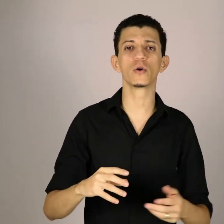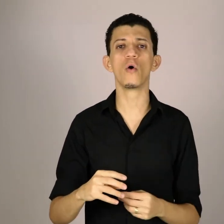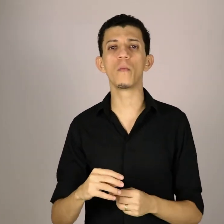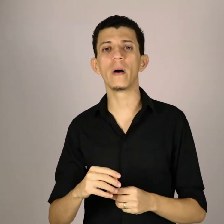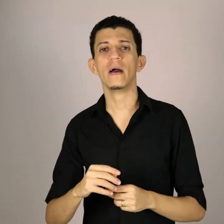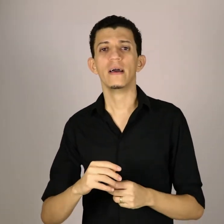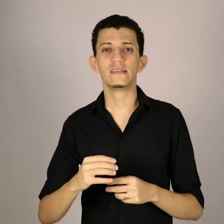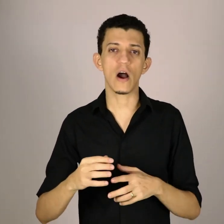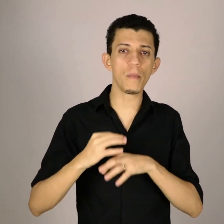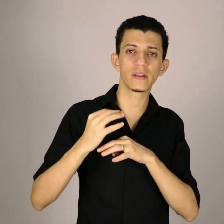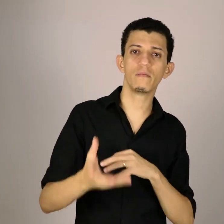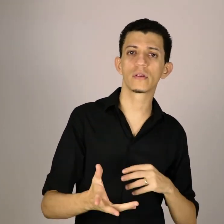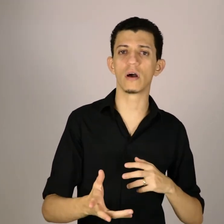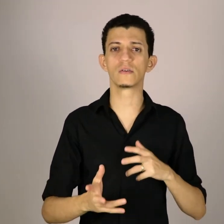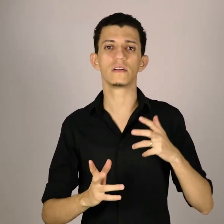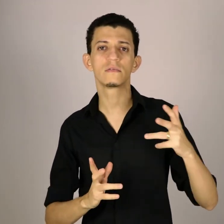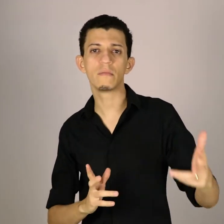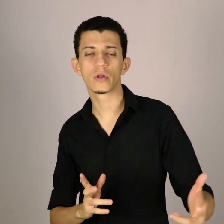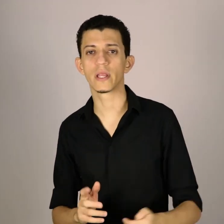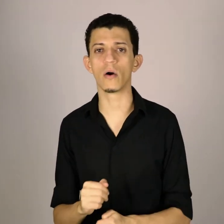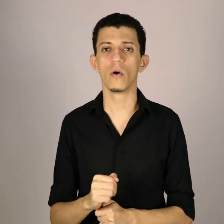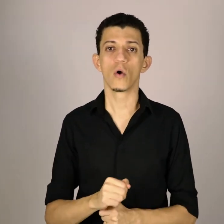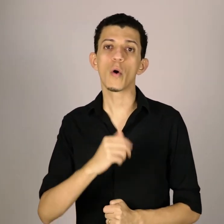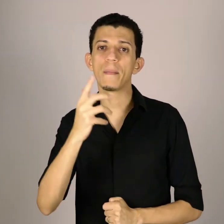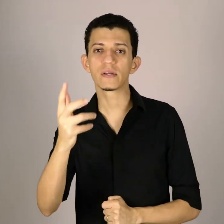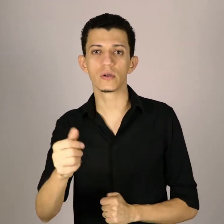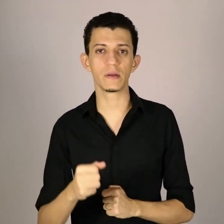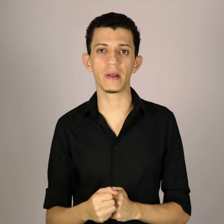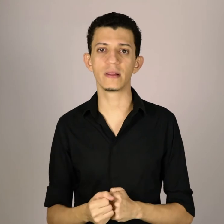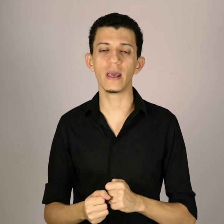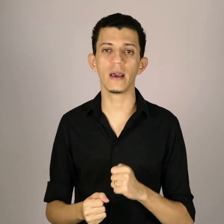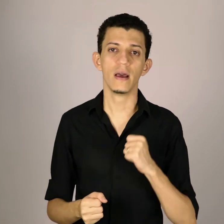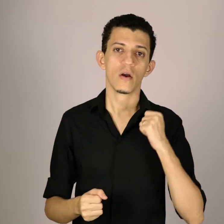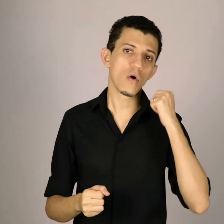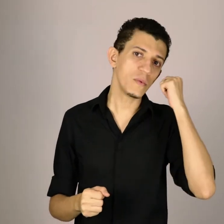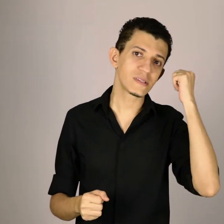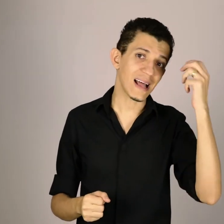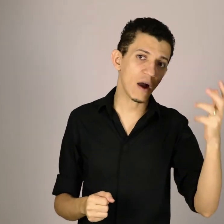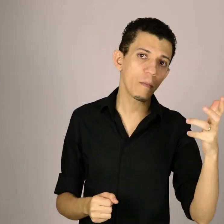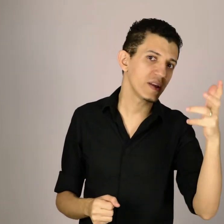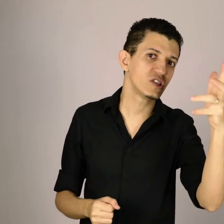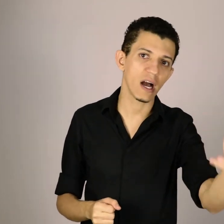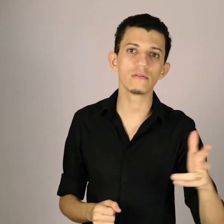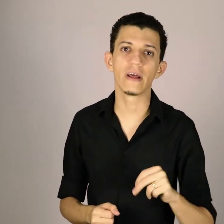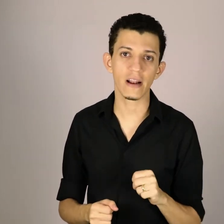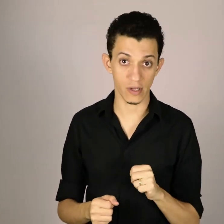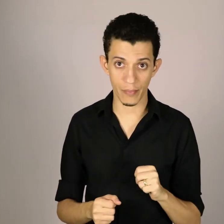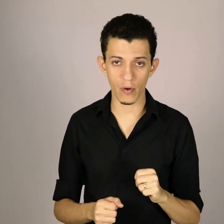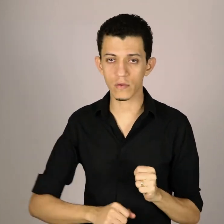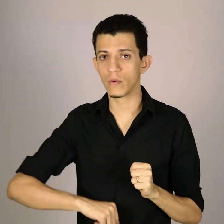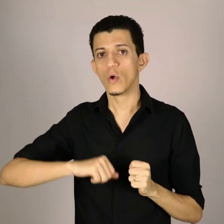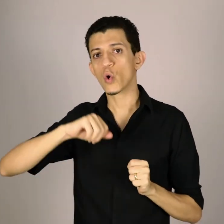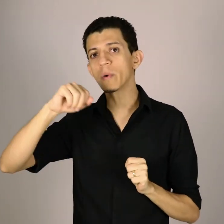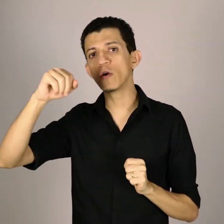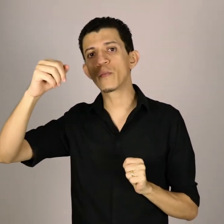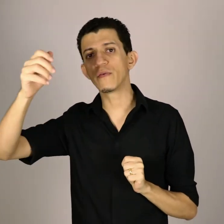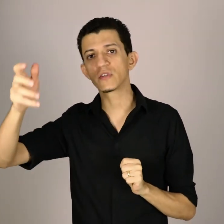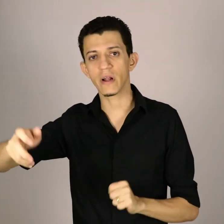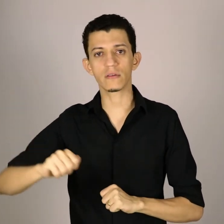de roupa, se a roupa tem botão, se não tem botão, como a pessoa se penteia, como está o penteado dela já pronto, como que um profissional